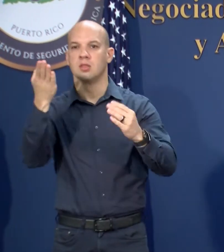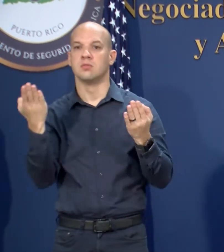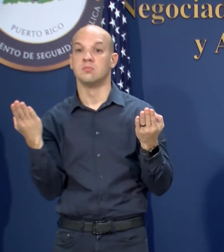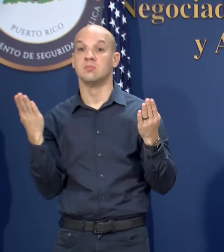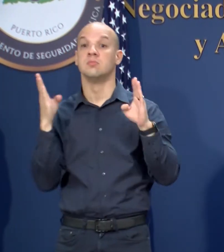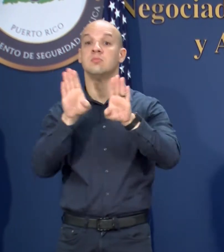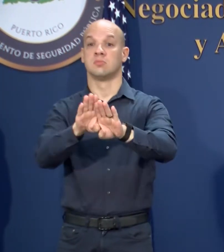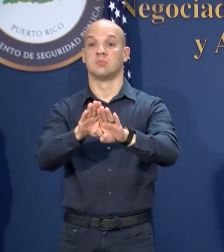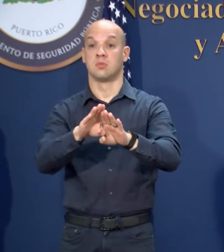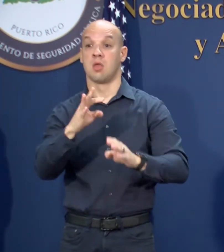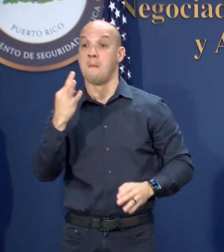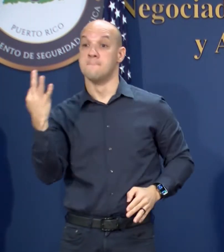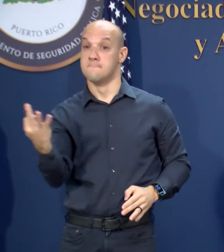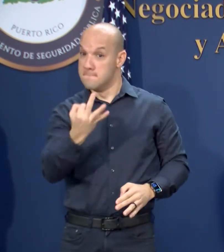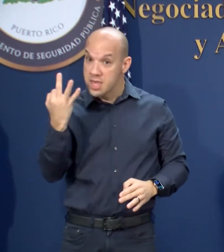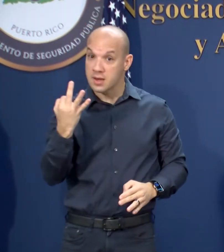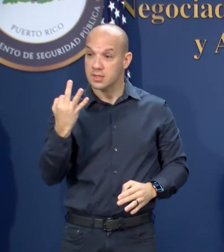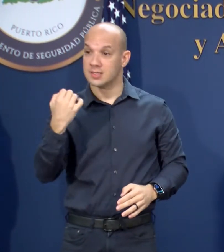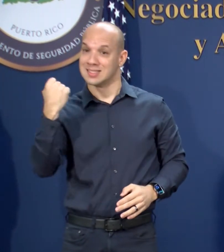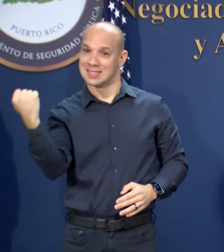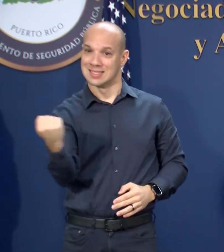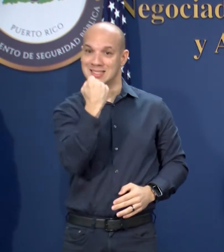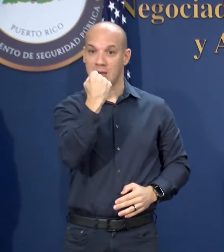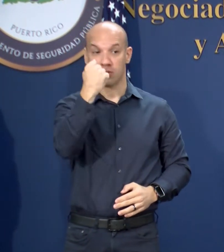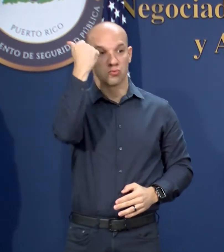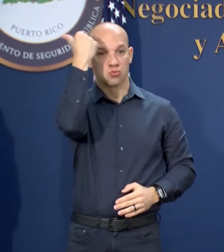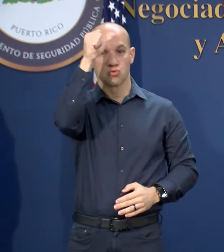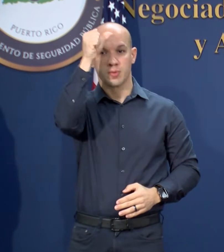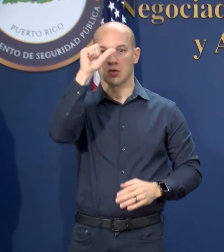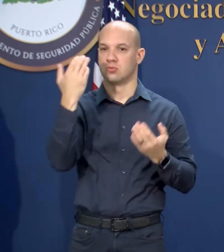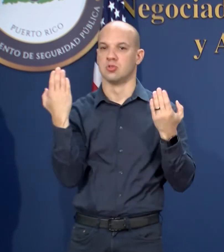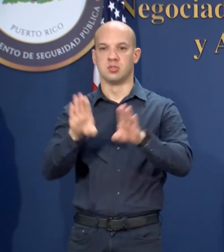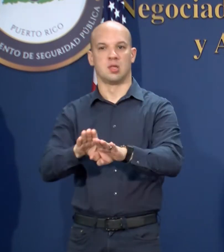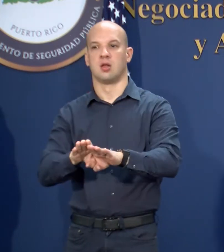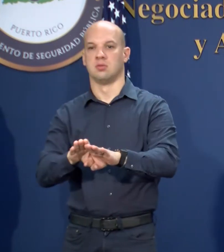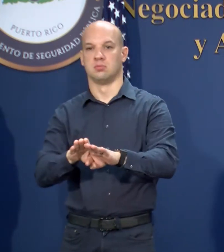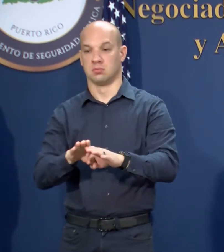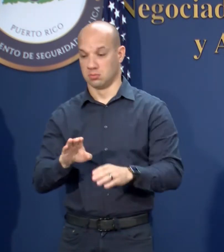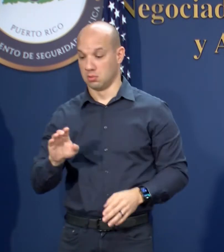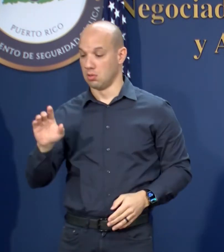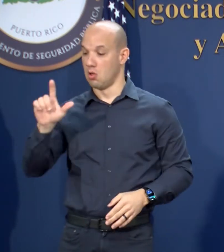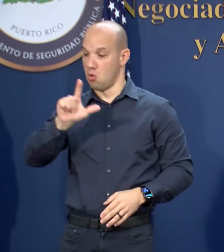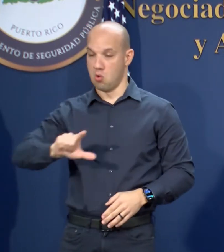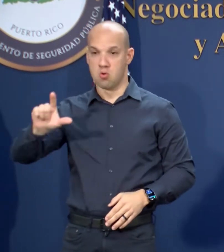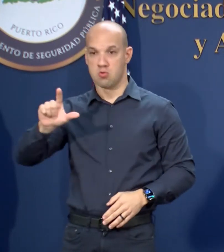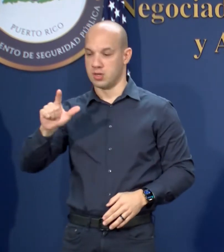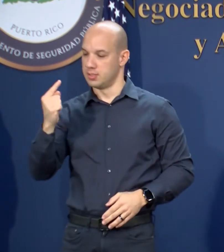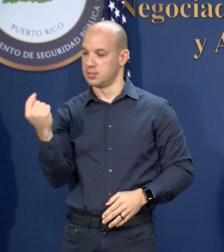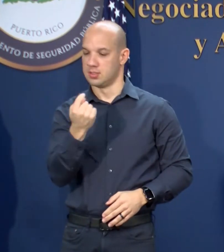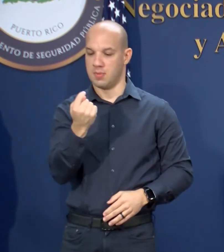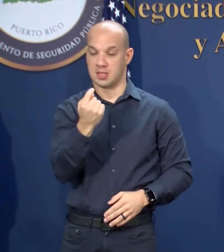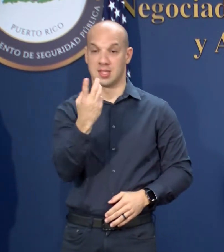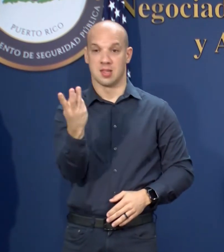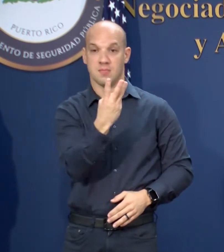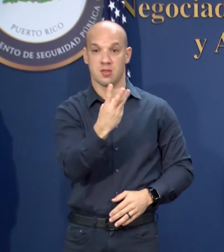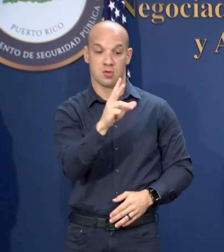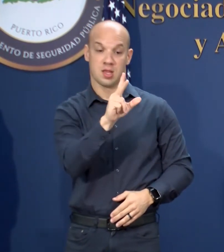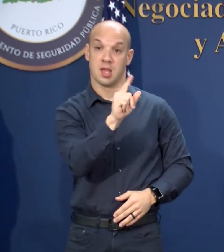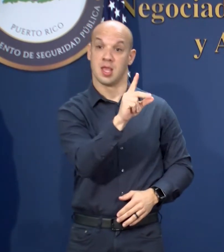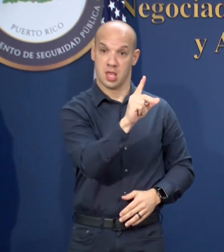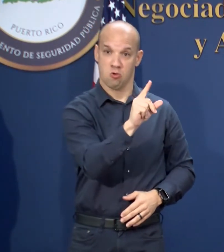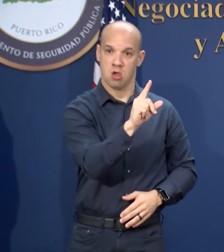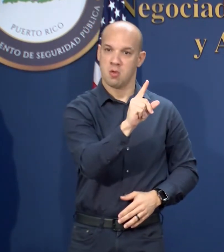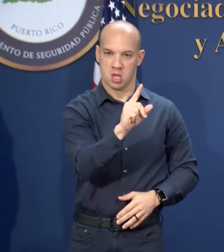viernes, sábado y domingo. De lunes, martes, miércoles y jueves continuará la orden